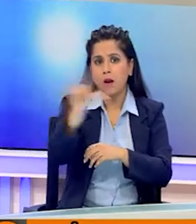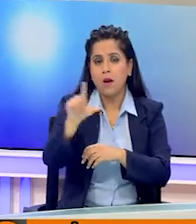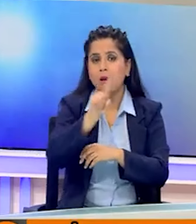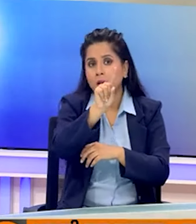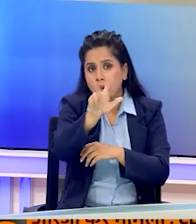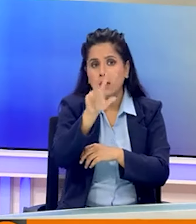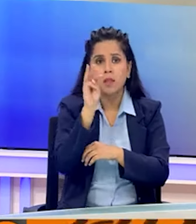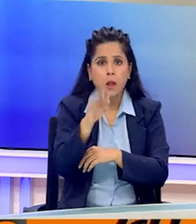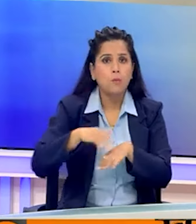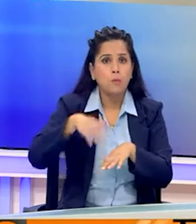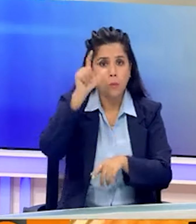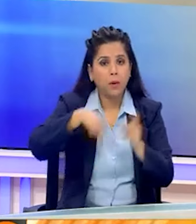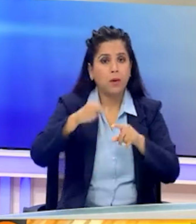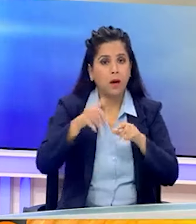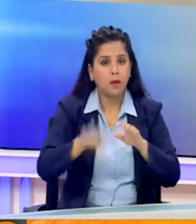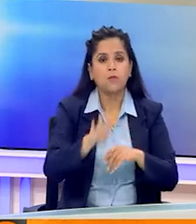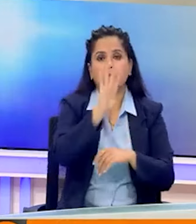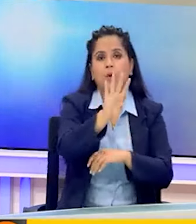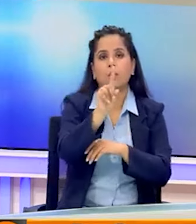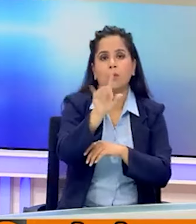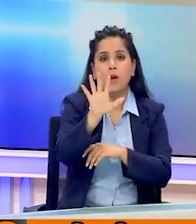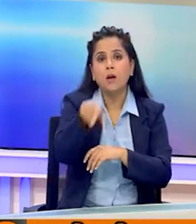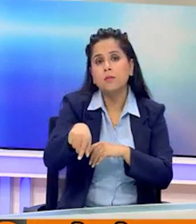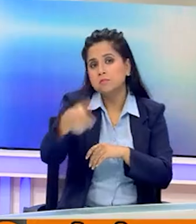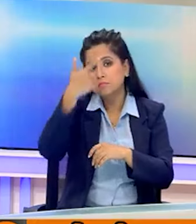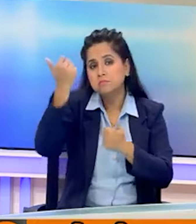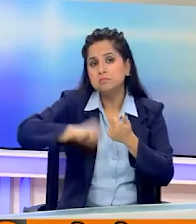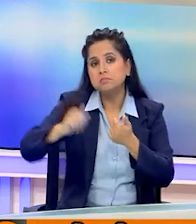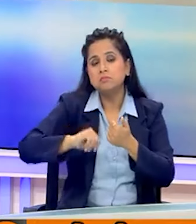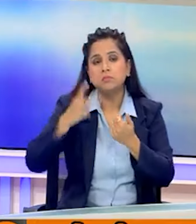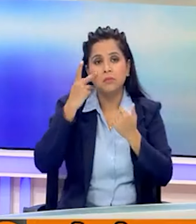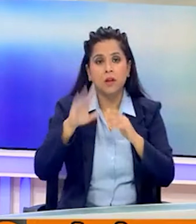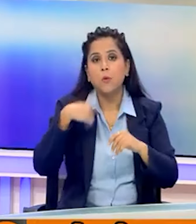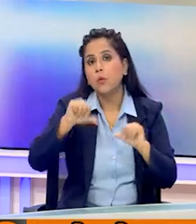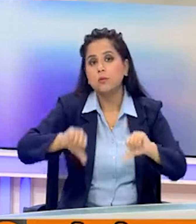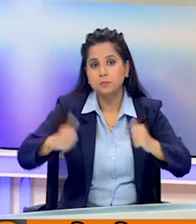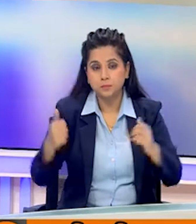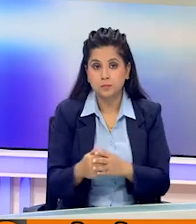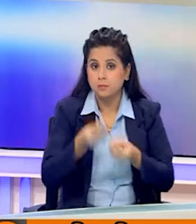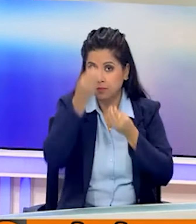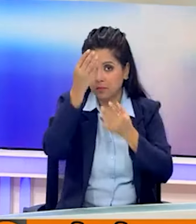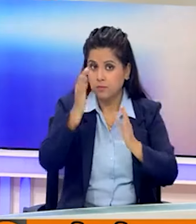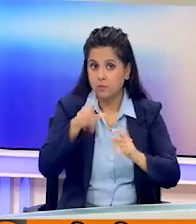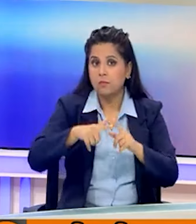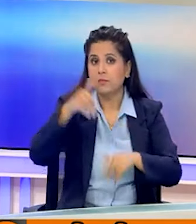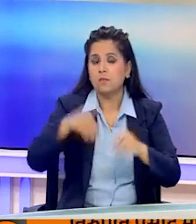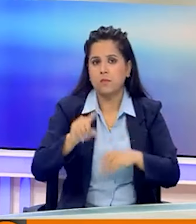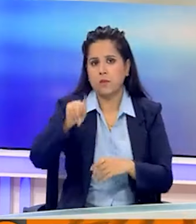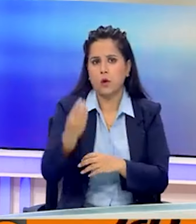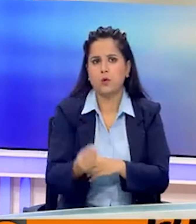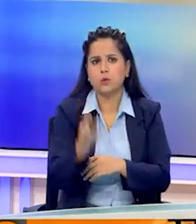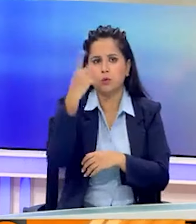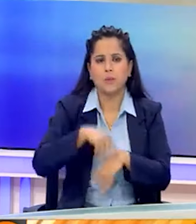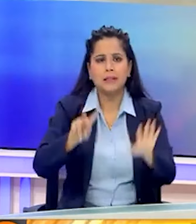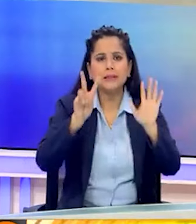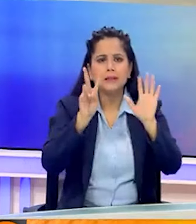,000 से ज्यादा मतदाता 415 उमीद्वारों के भागय का फैसला करेंगे। आपको बता दे कि मतदान कल सुभा साथ